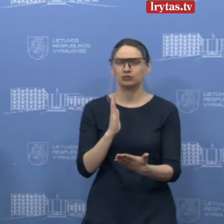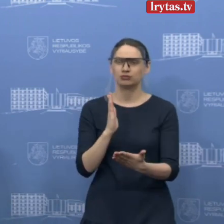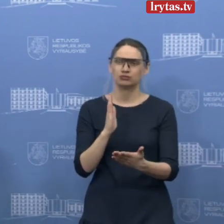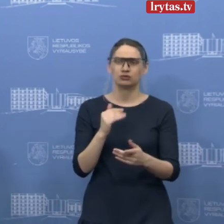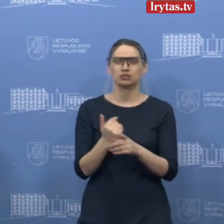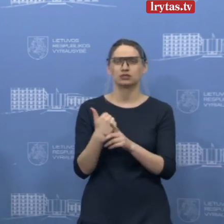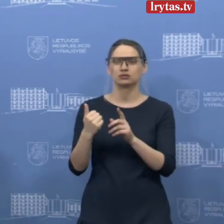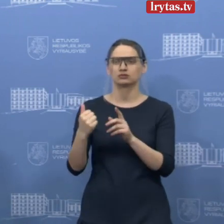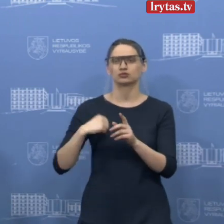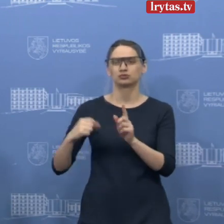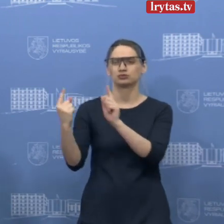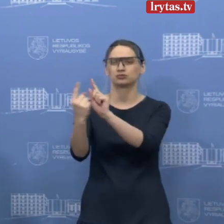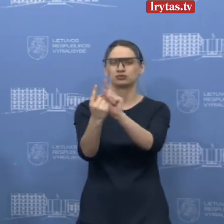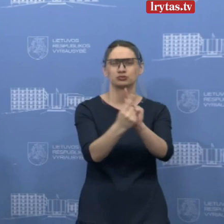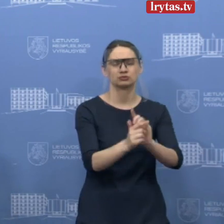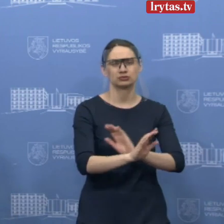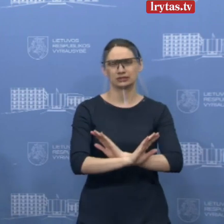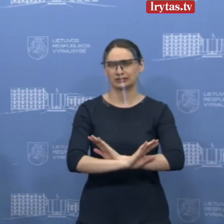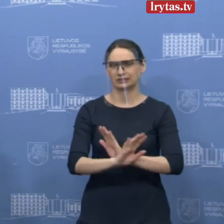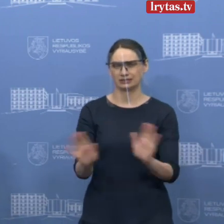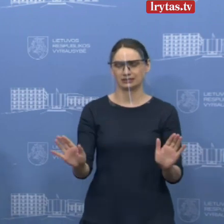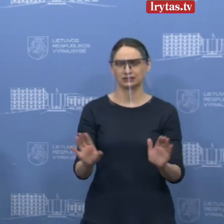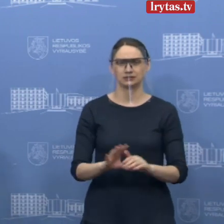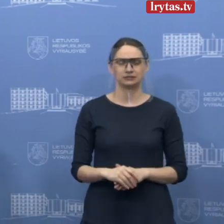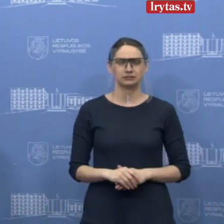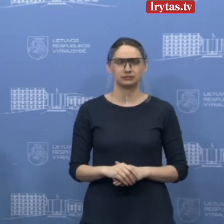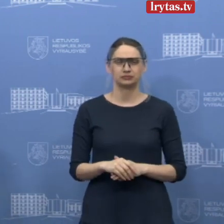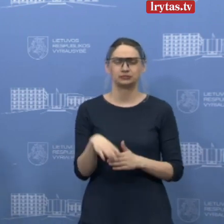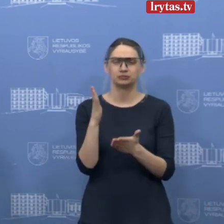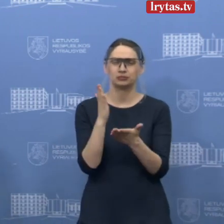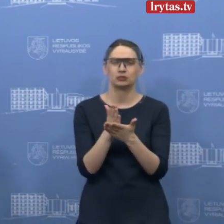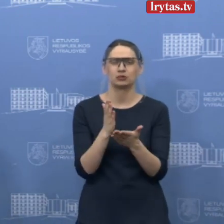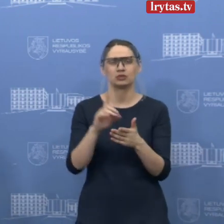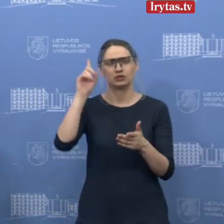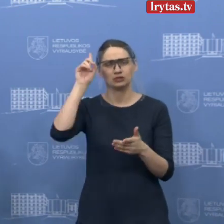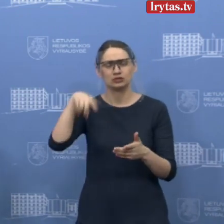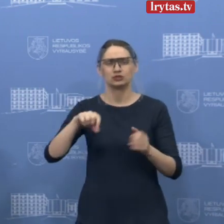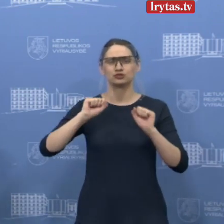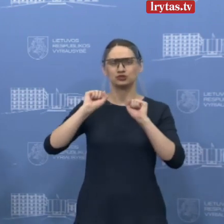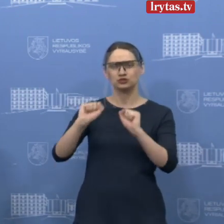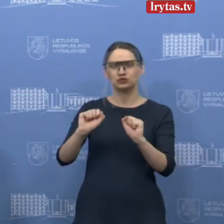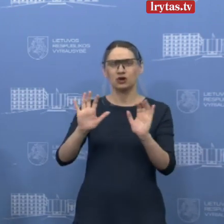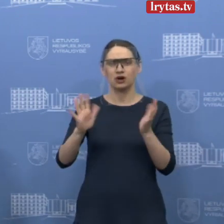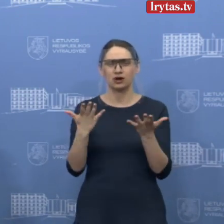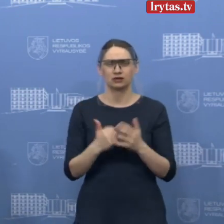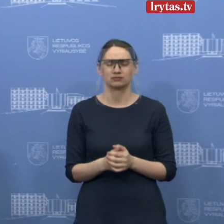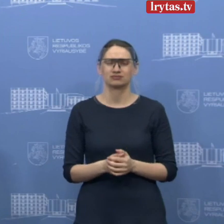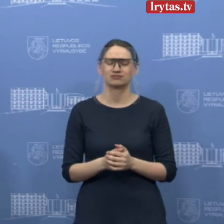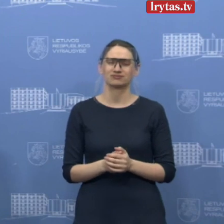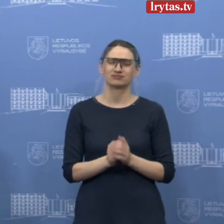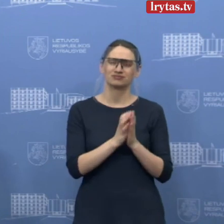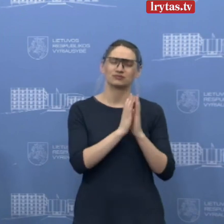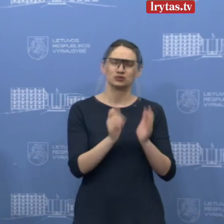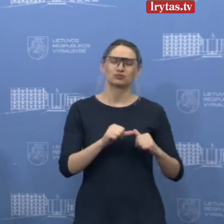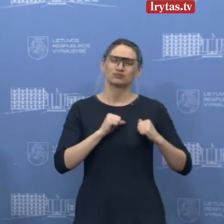neturėtumėm kažkokiu kontaktų su kitais žmonėmis. Ir tas priemonės visas jūs puikiai žinote. Būkite malonus,